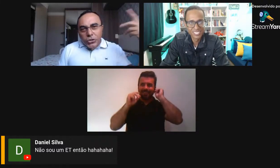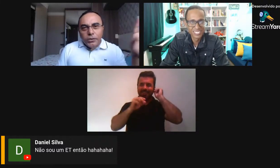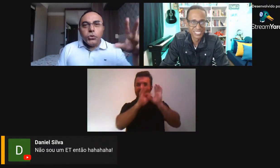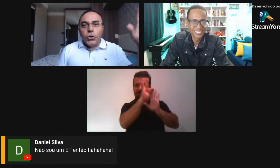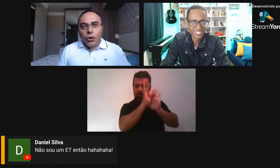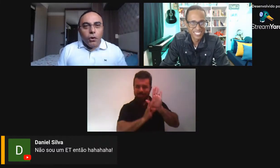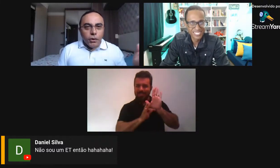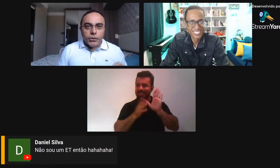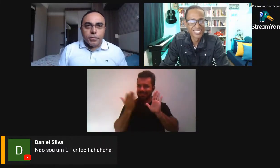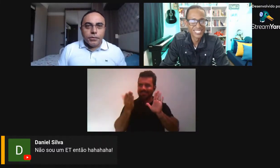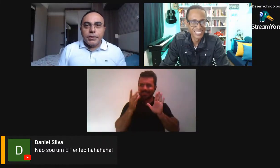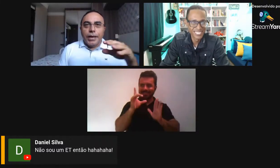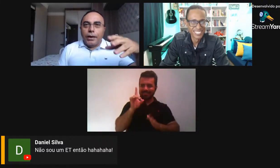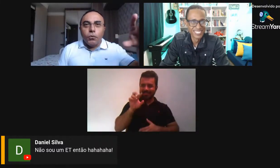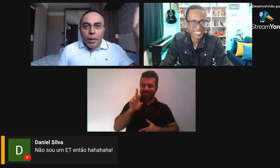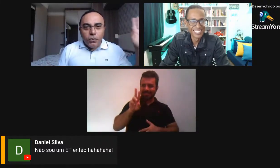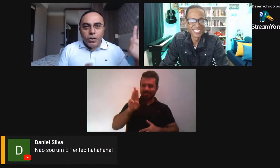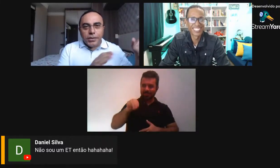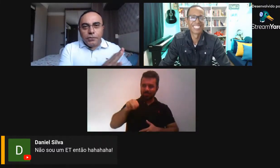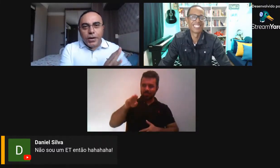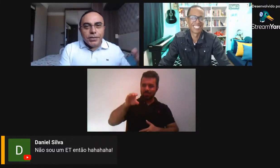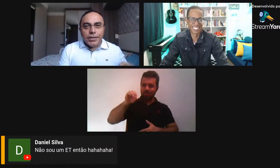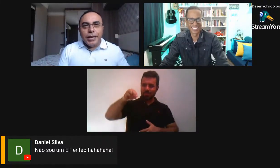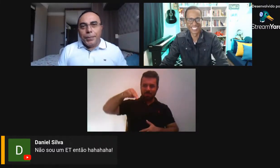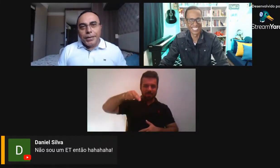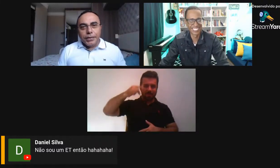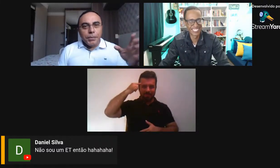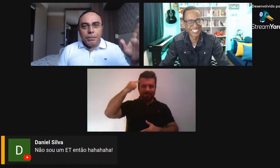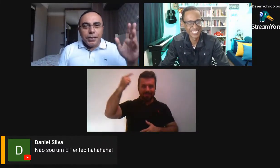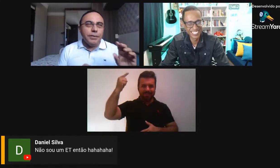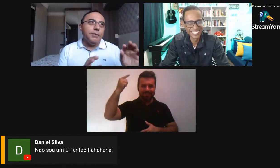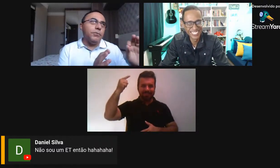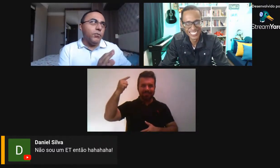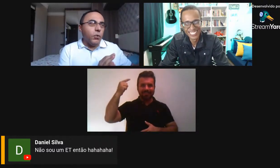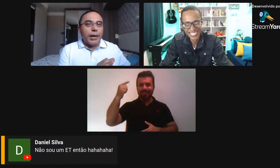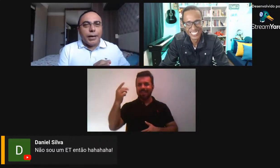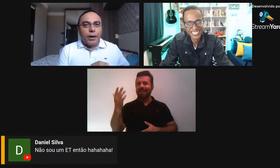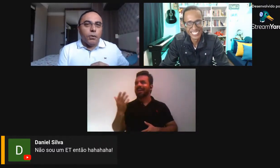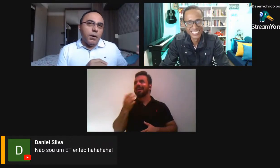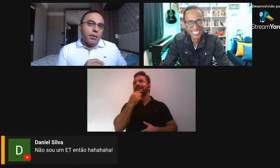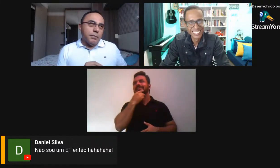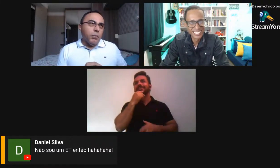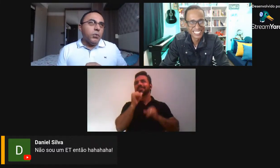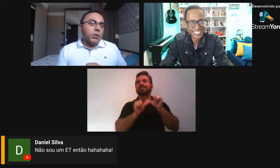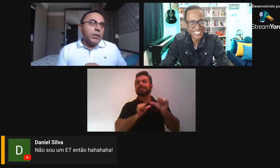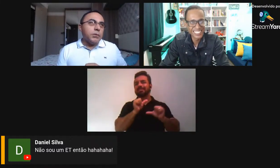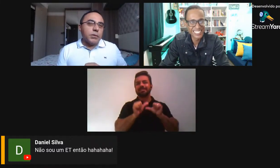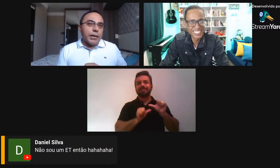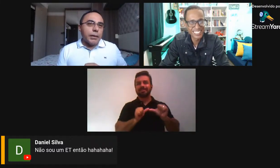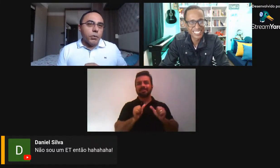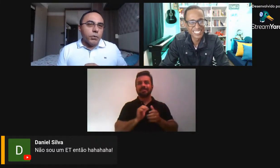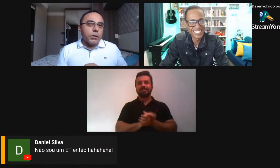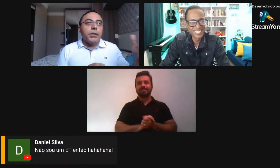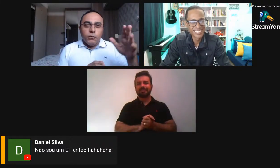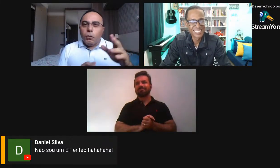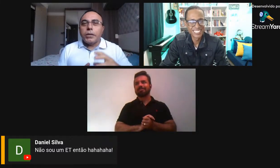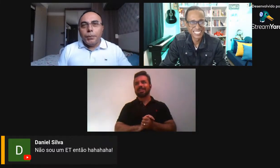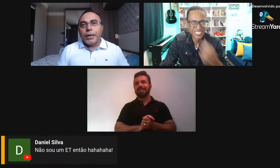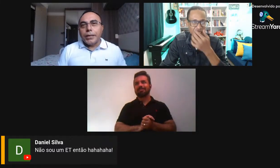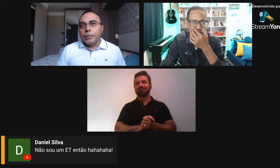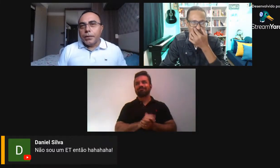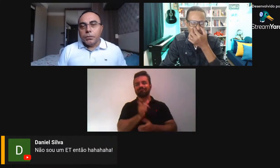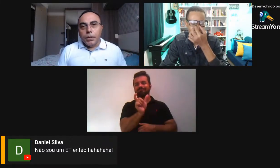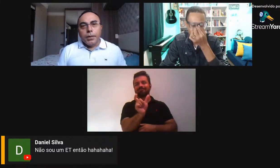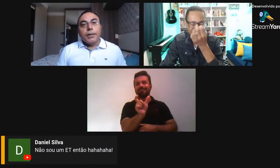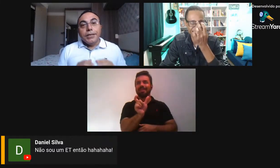o objeto geológico, sei lá, alguma coisa que vai dizer que é pedra também, mas não, não ficou legal, monolito, será que é monolito? Não, eu vou